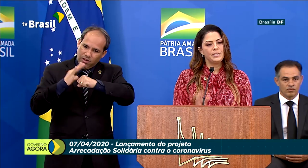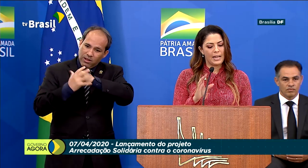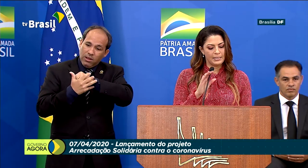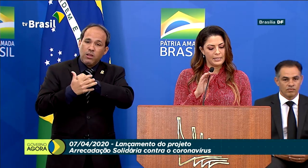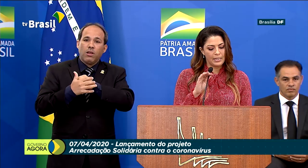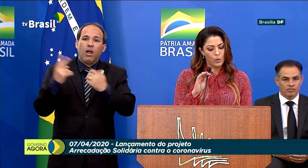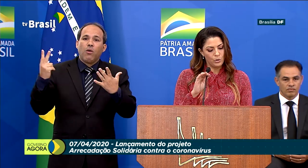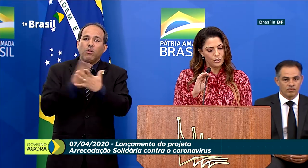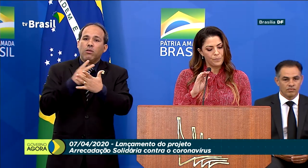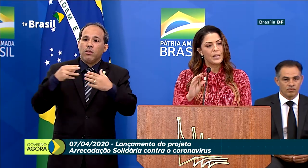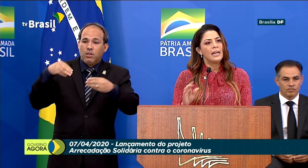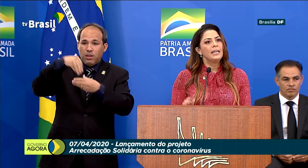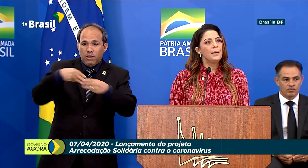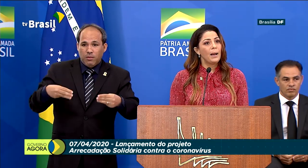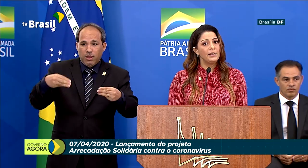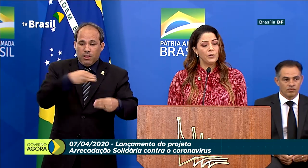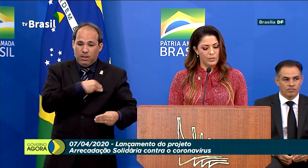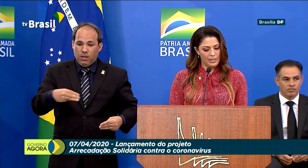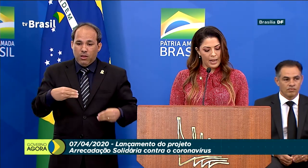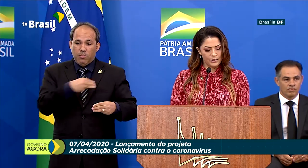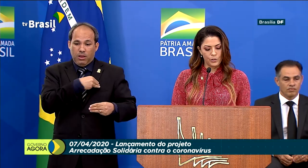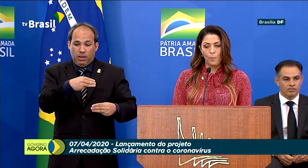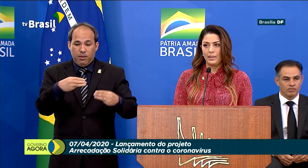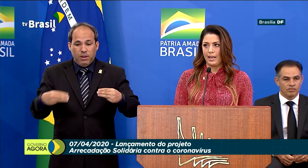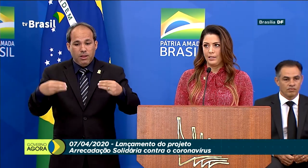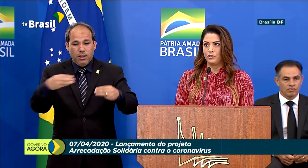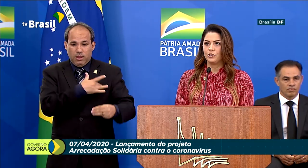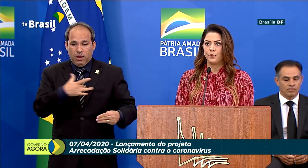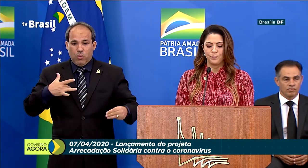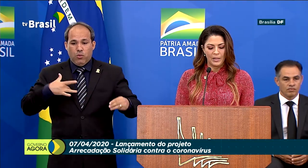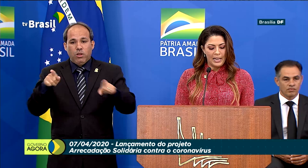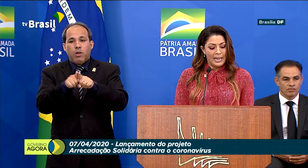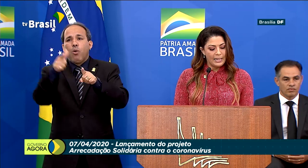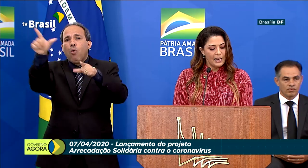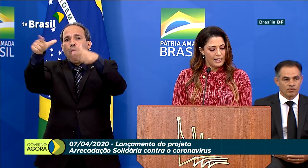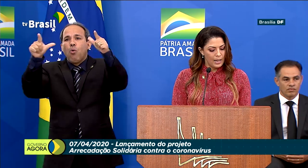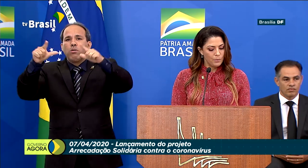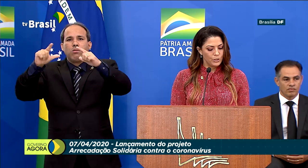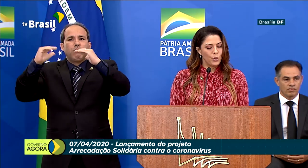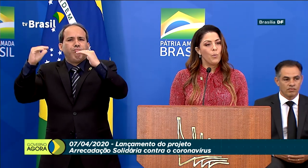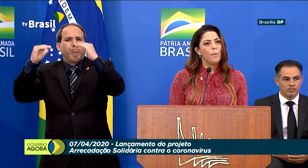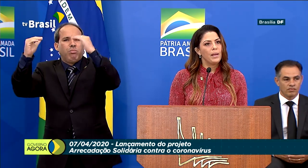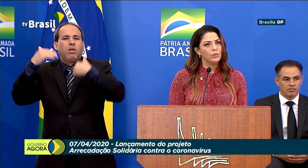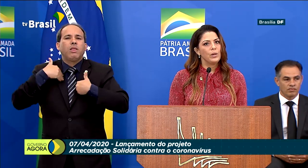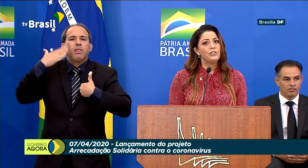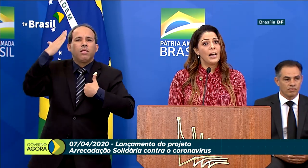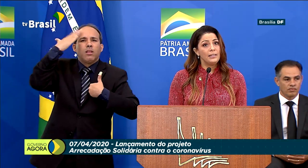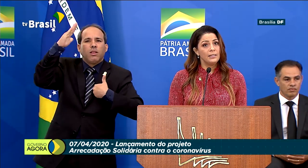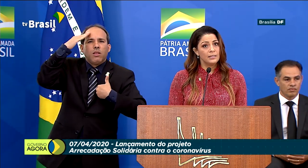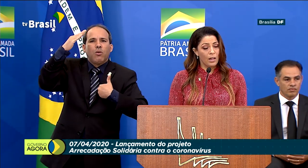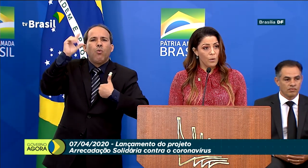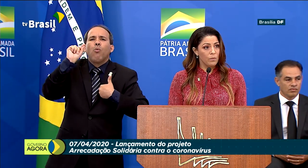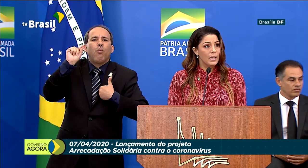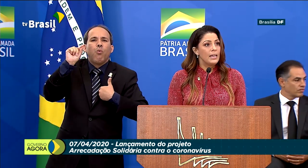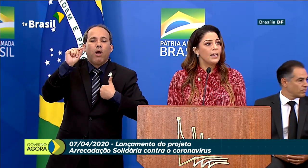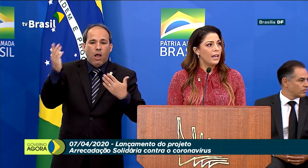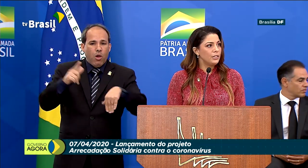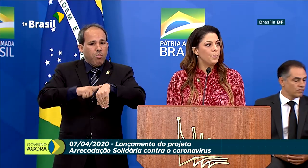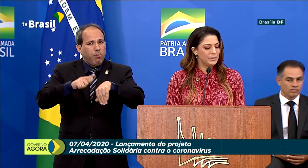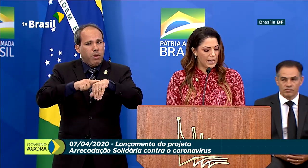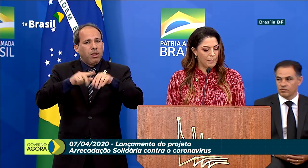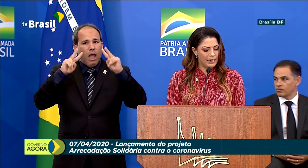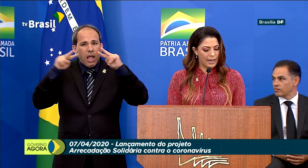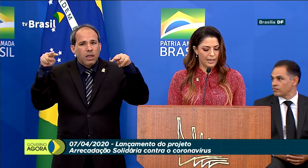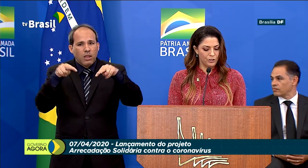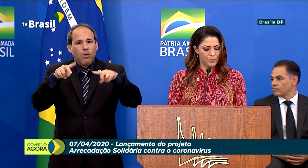órgãos oficiais da saúde e demais autoridades competentes. Entendemos que o momento é de atenção e